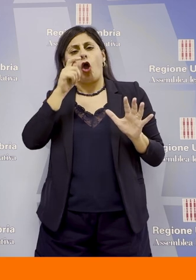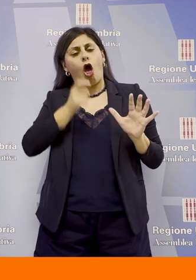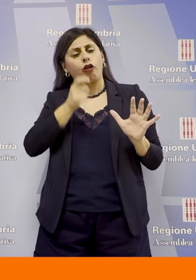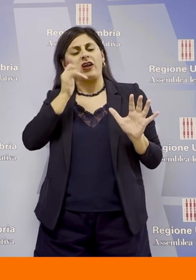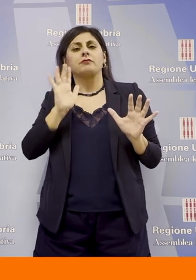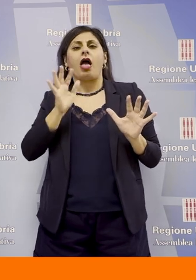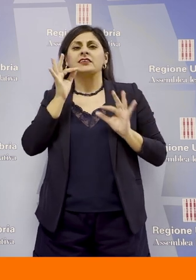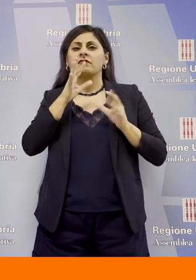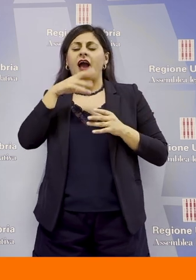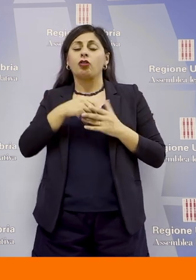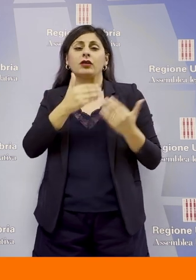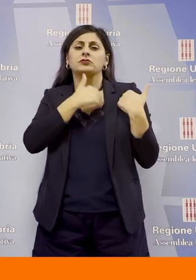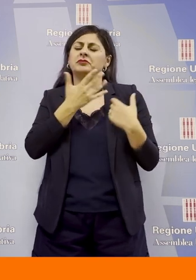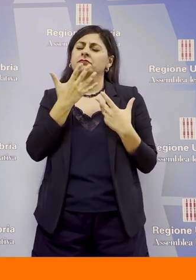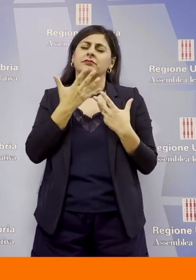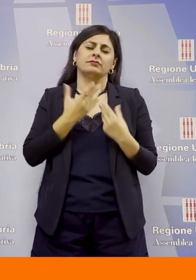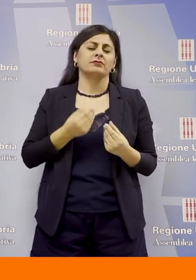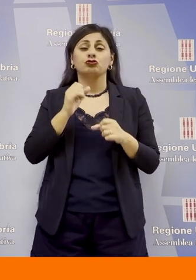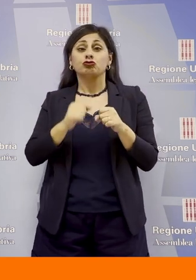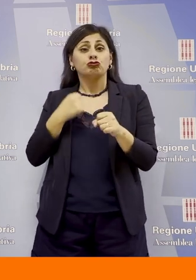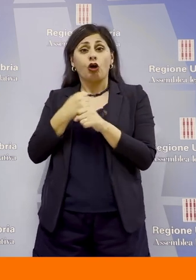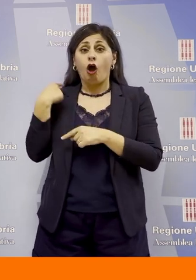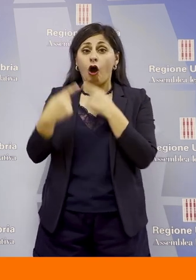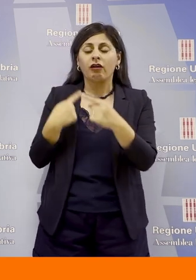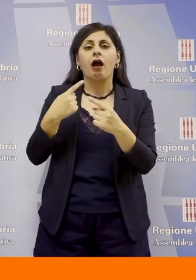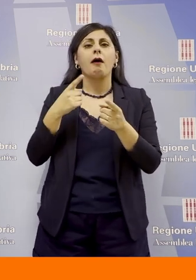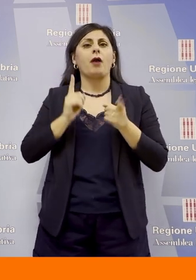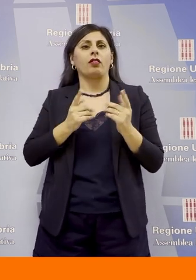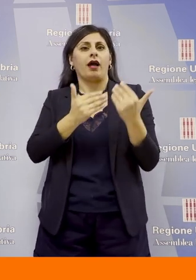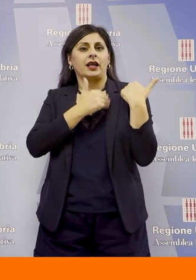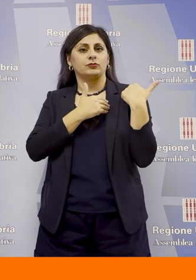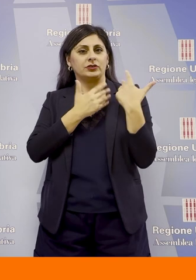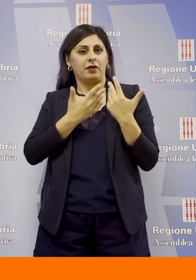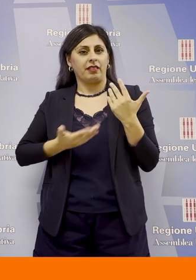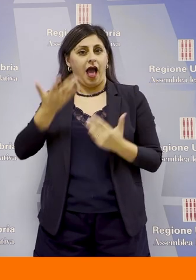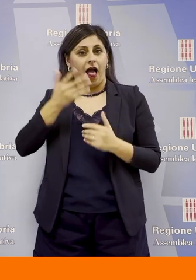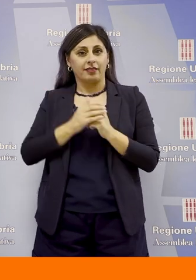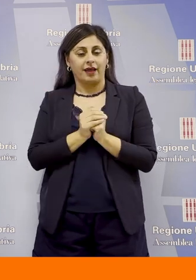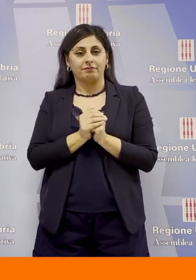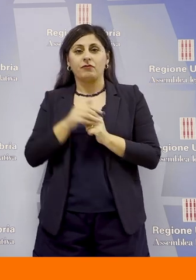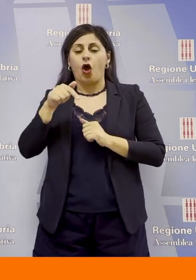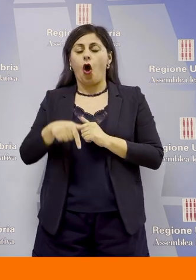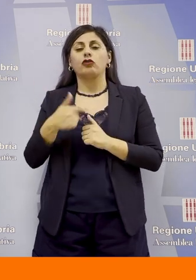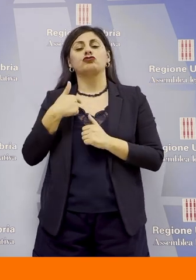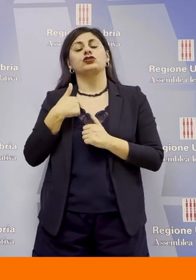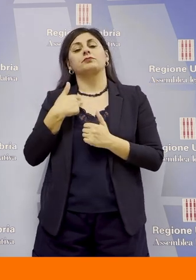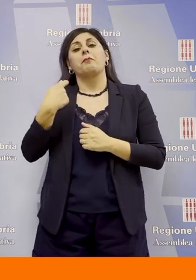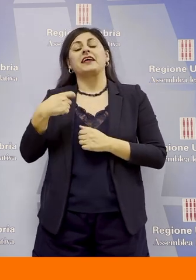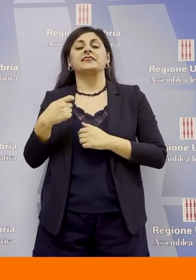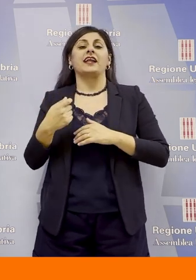significati e di responsabilità storiche e politiche. Oggi celebriamo l'insediamento di una presidenza dell'Assemblea